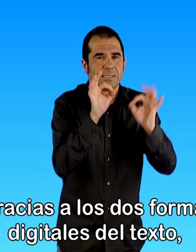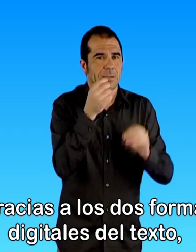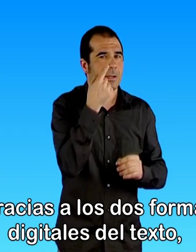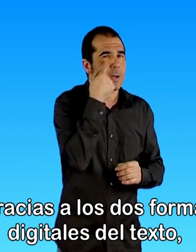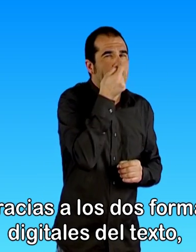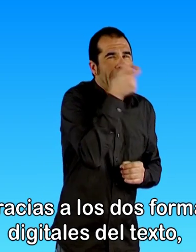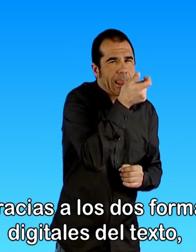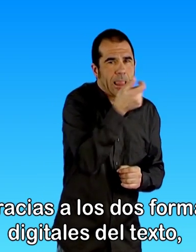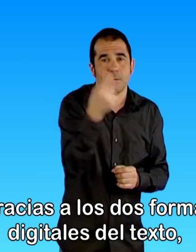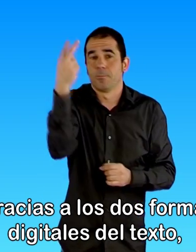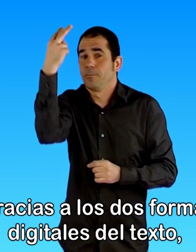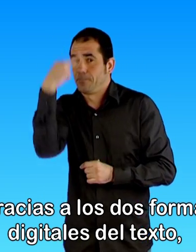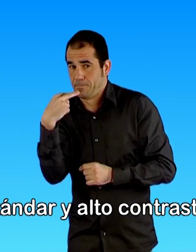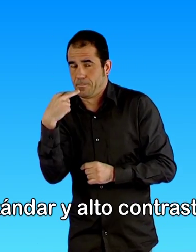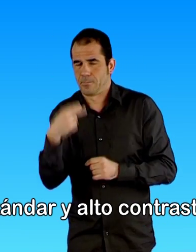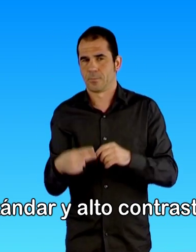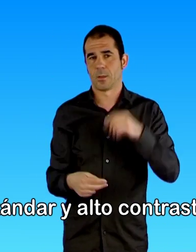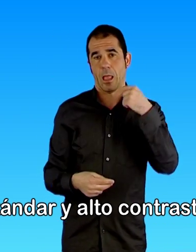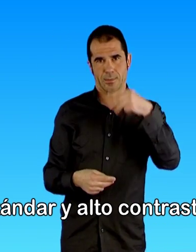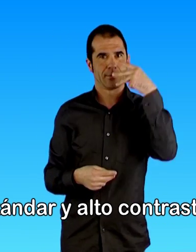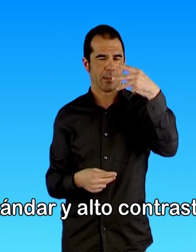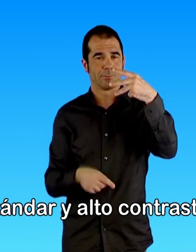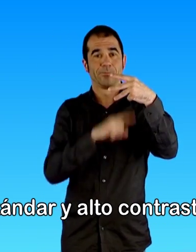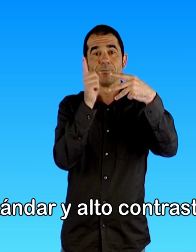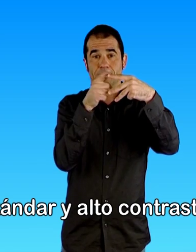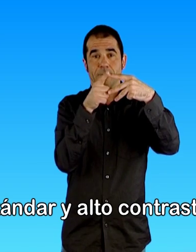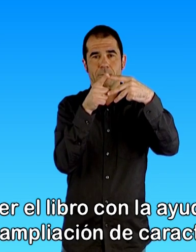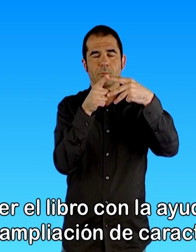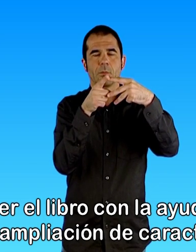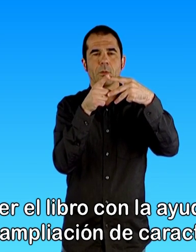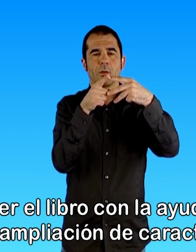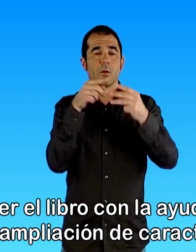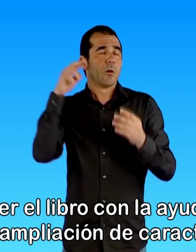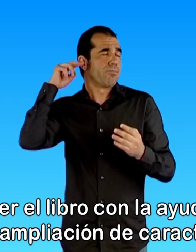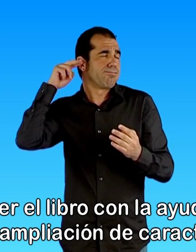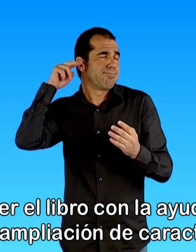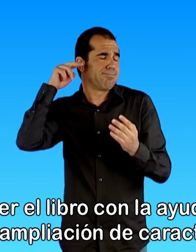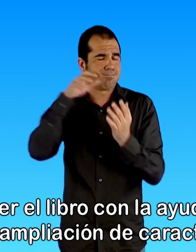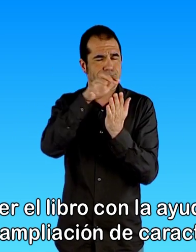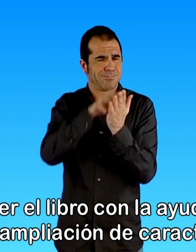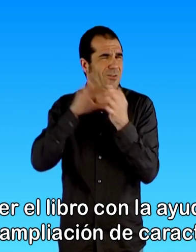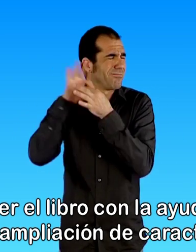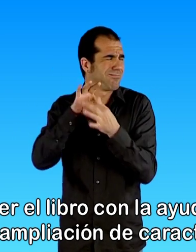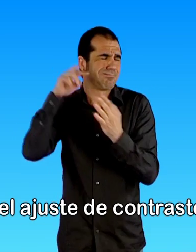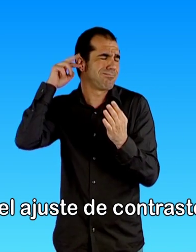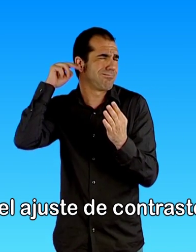digitales del texto, estándar y alto contraste, leer el libro con la ayuda de la ampliación de caracteres o el ajuste de